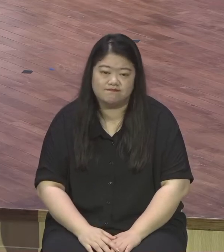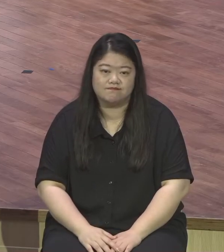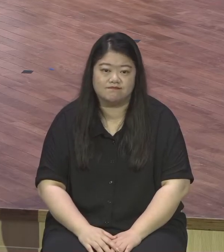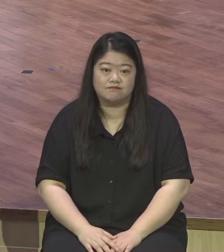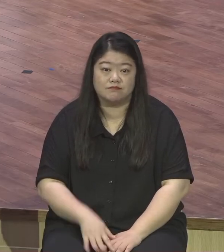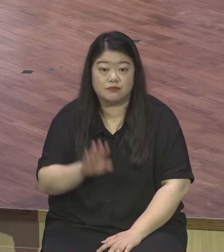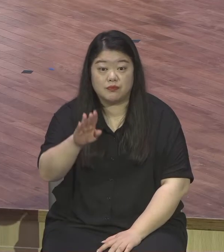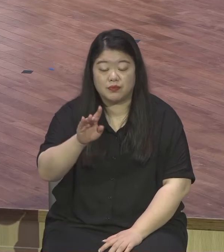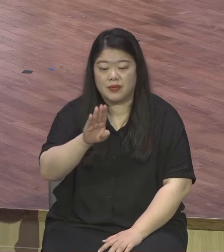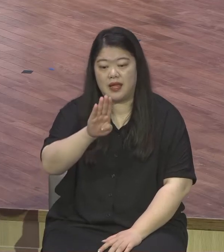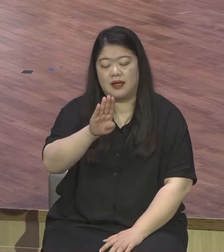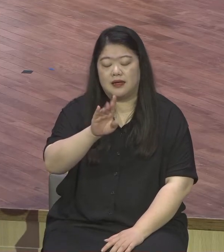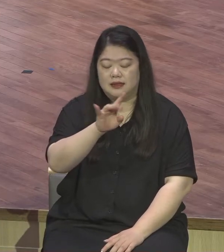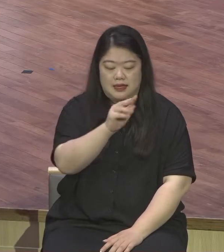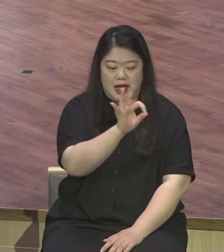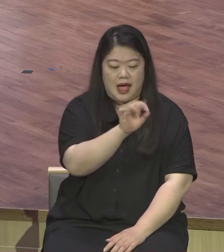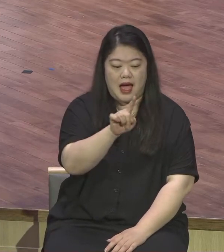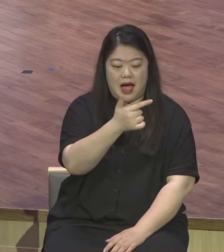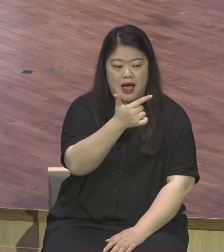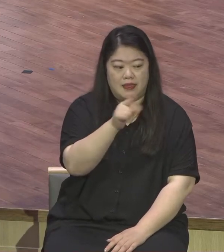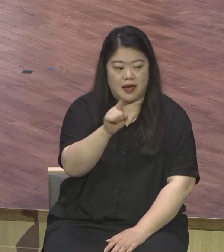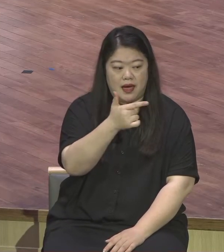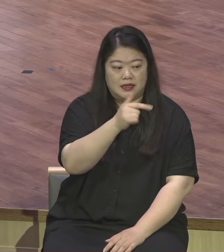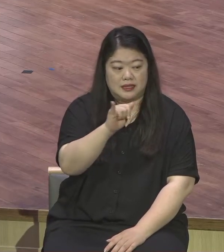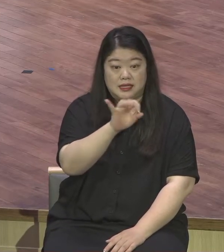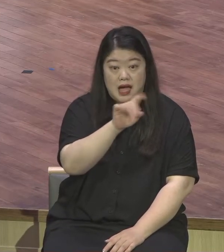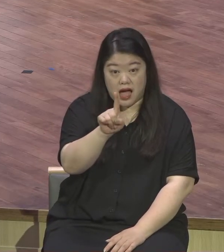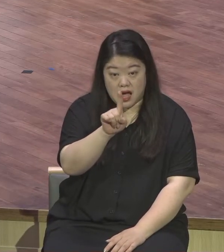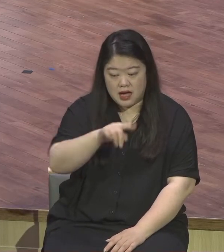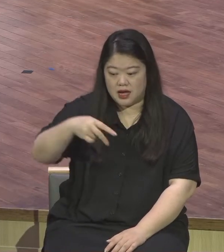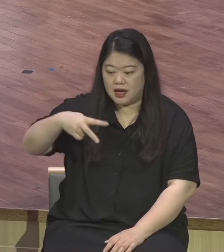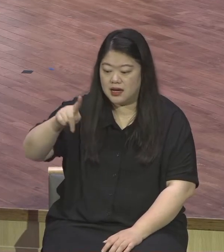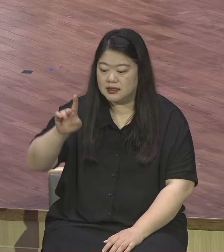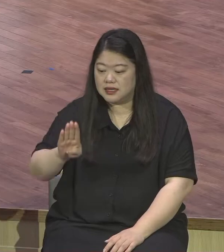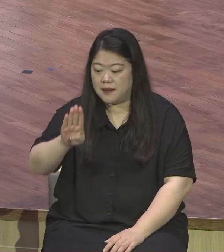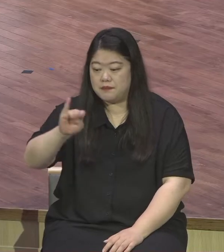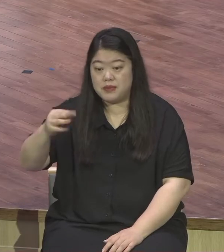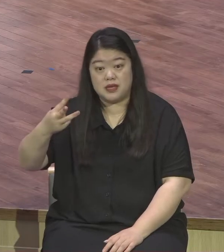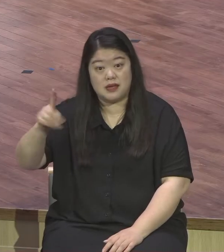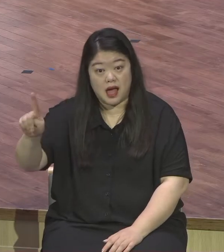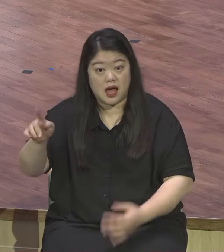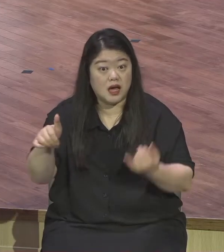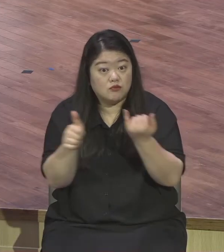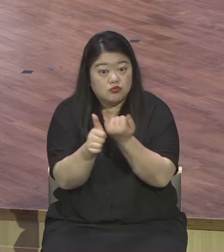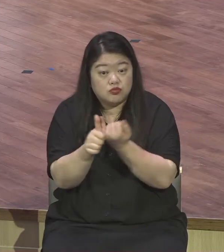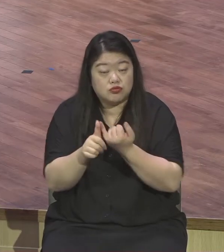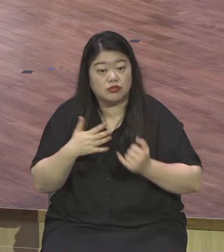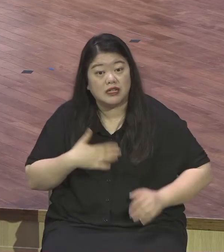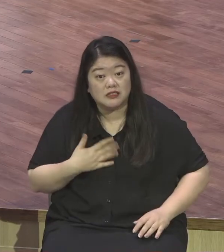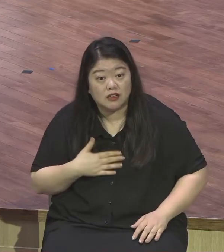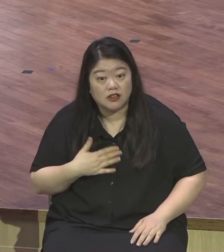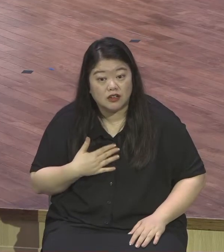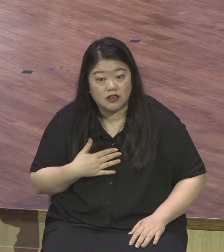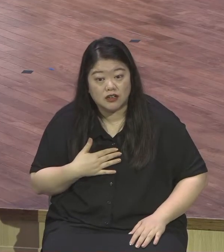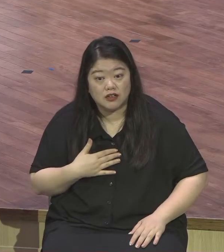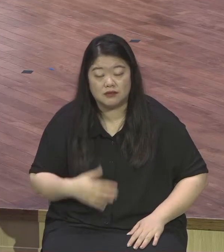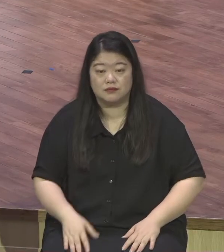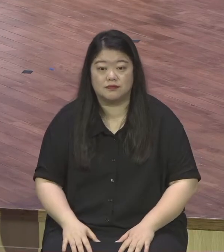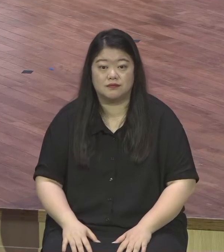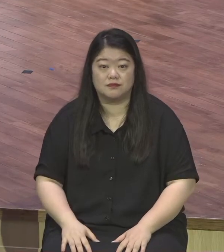바나바가 막 집을 땅을 다 바쳐버리니까 그래 나도 바친다 다 설렙니다 초대기